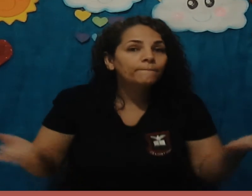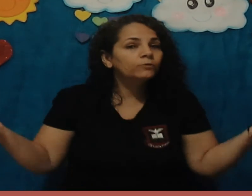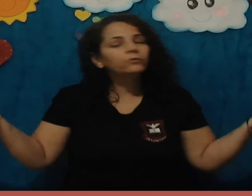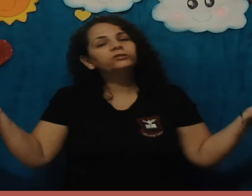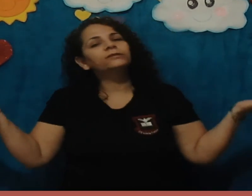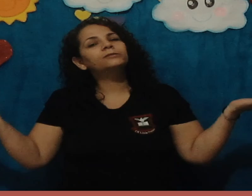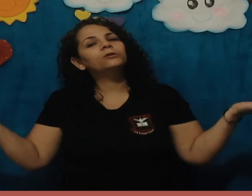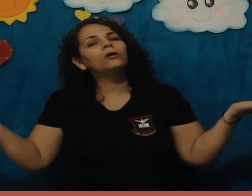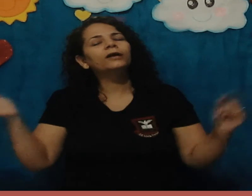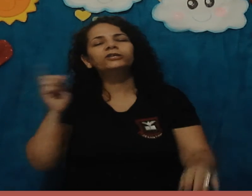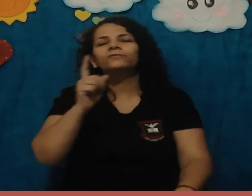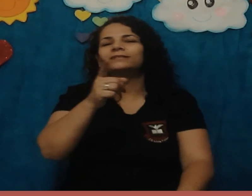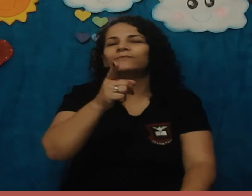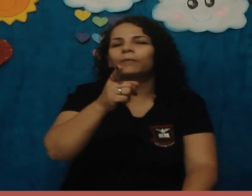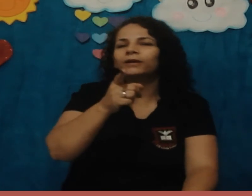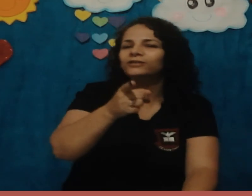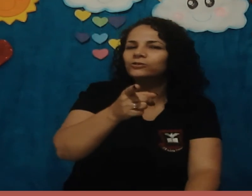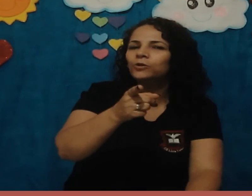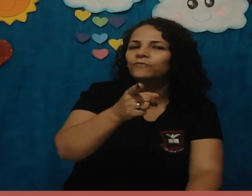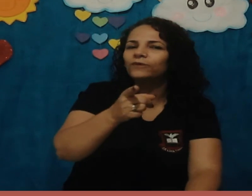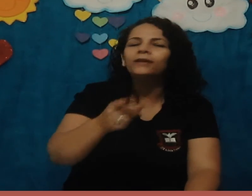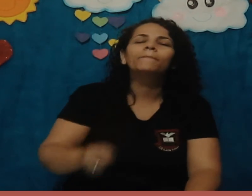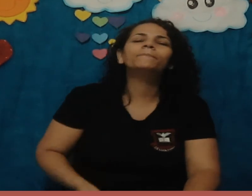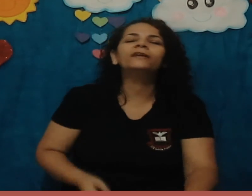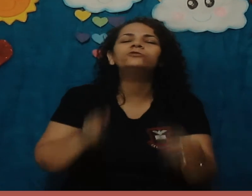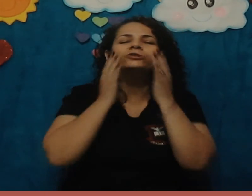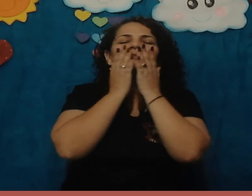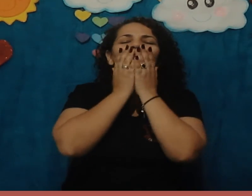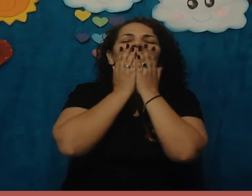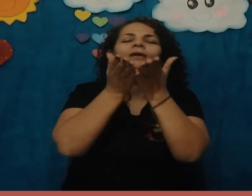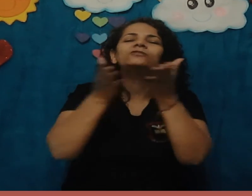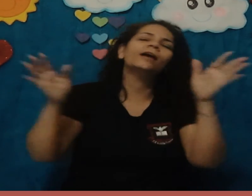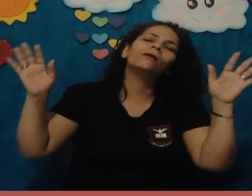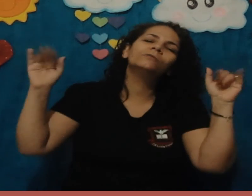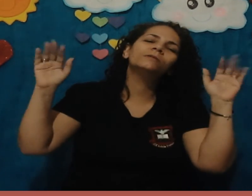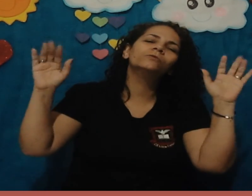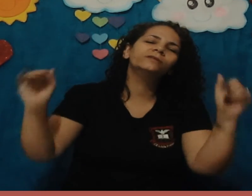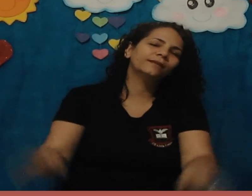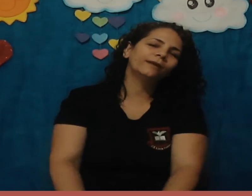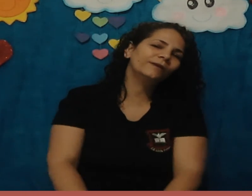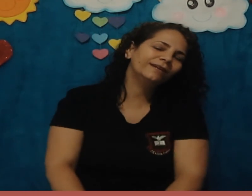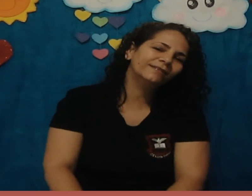por hoje é só, a gente vai se ver amanhã de novo, hein? Beijos, tchau, meus amores, até amanhã!